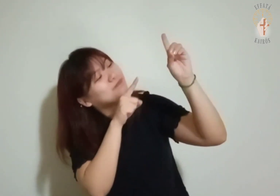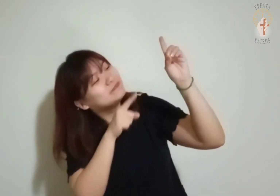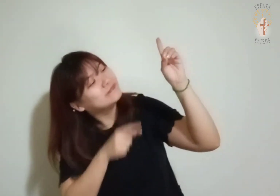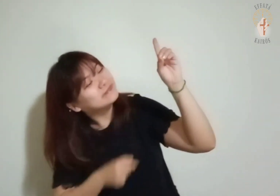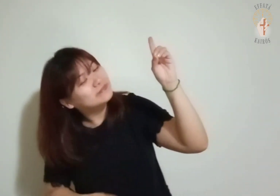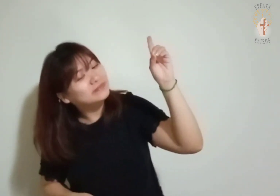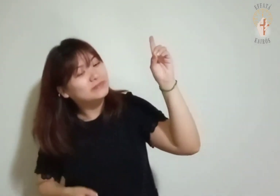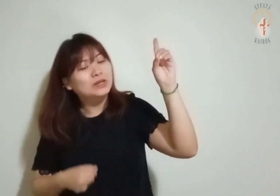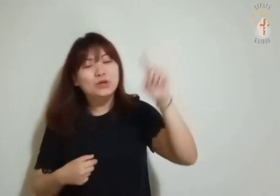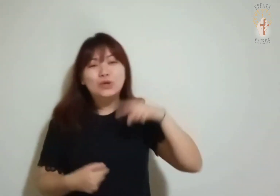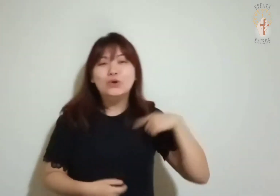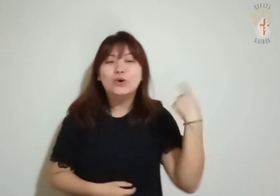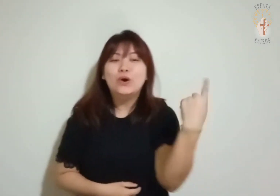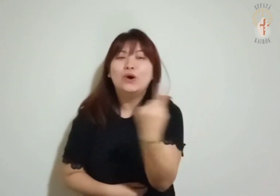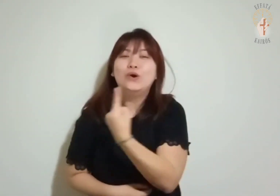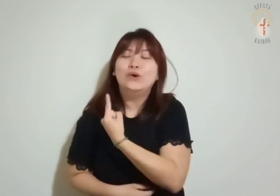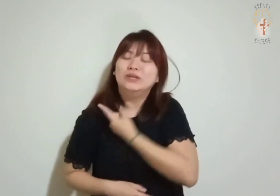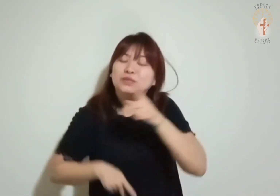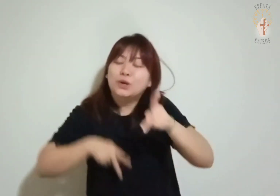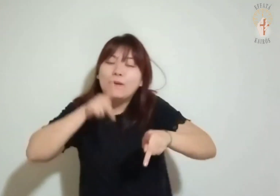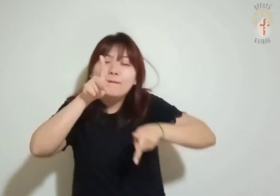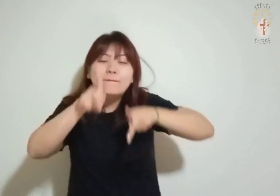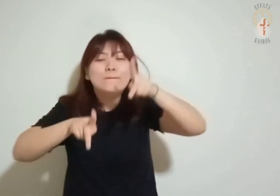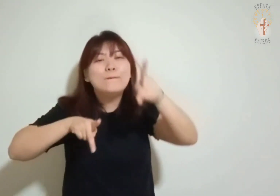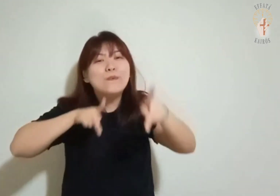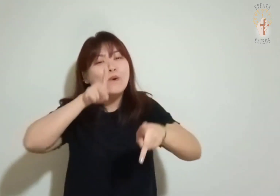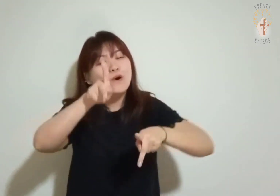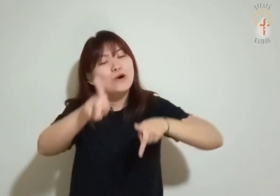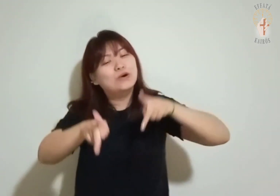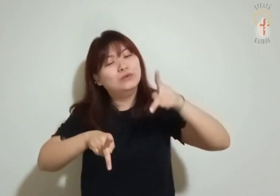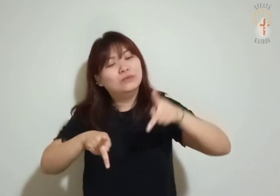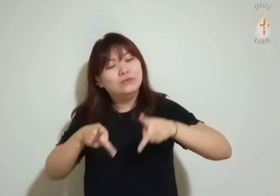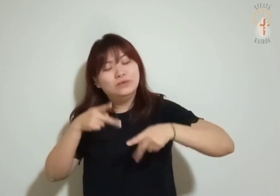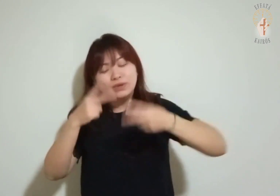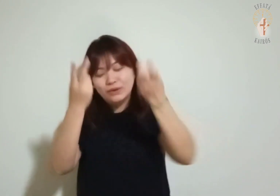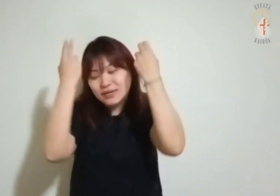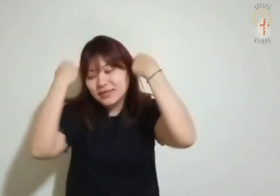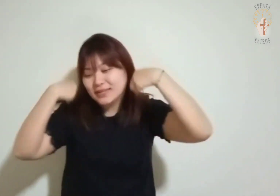Nós somos Seu povo e Seu rebanho.